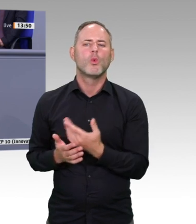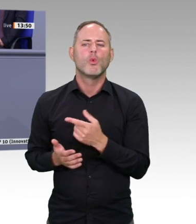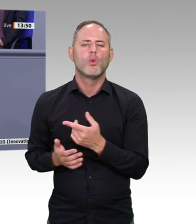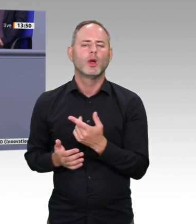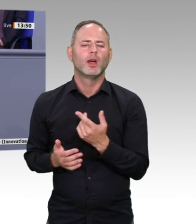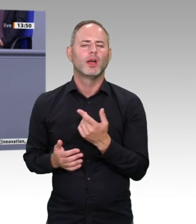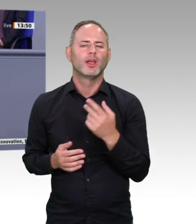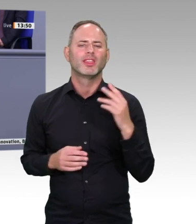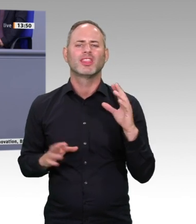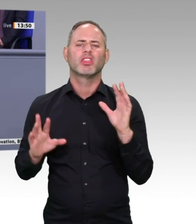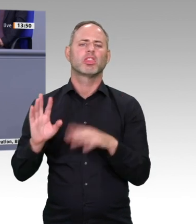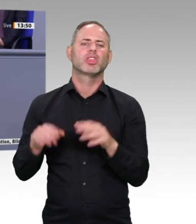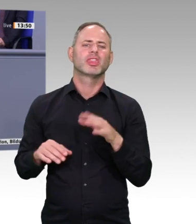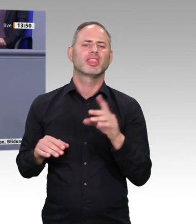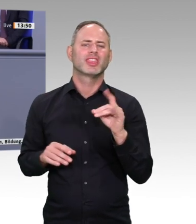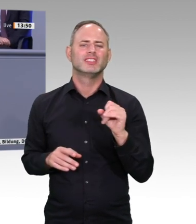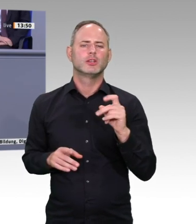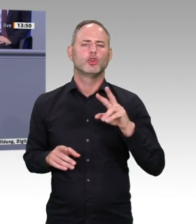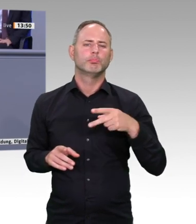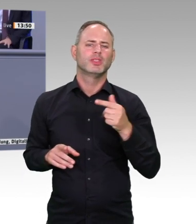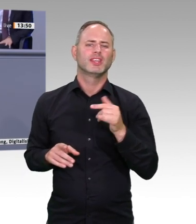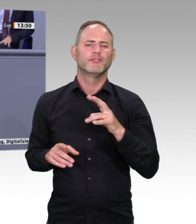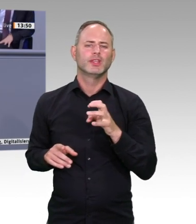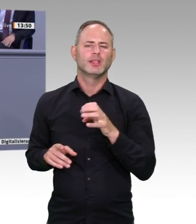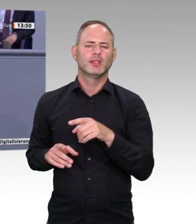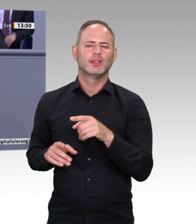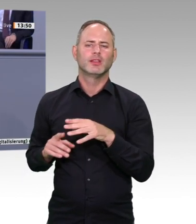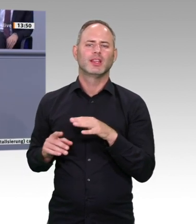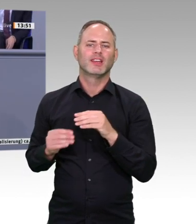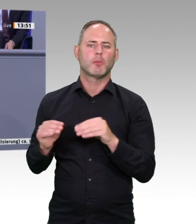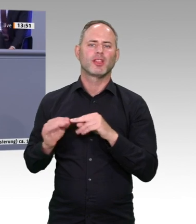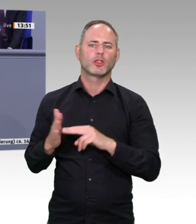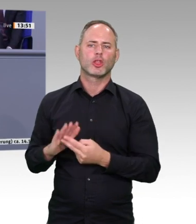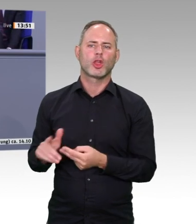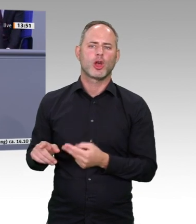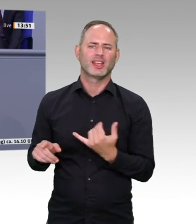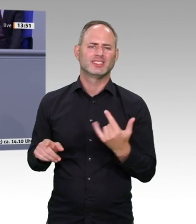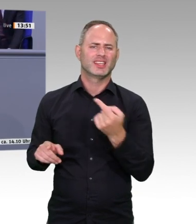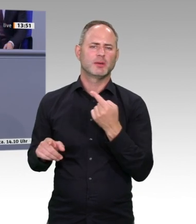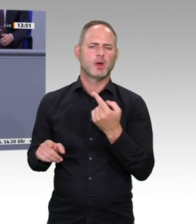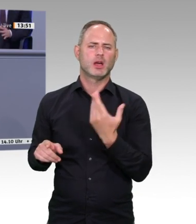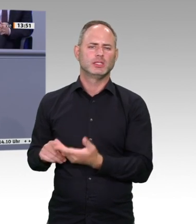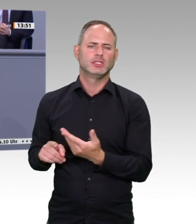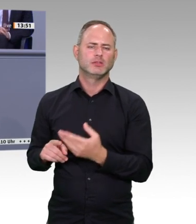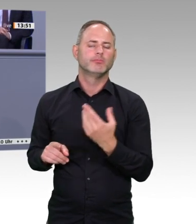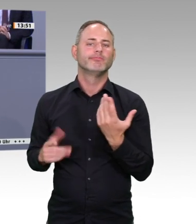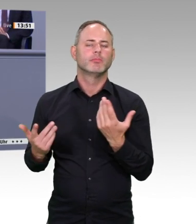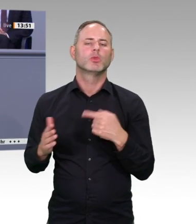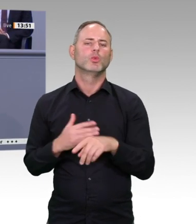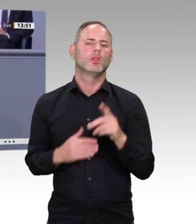Und eine Forscherin brachte es in einem Gespräch schön auf den Punkt, denn sie sagte, warum soll ich denn hier an was forschen, was ich sowieso nie probieren darf, dann